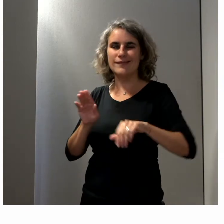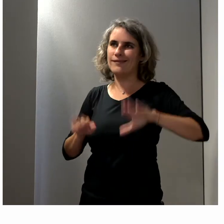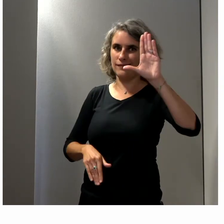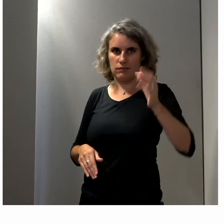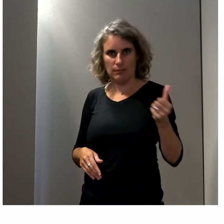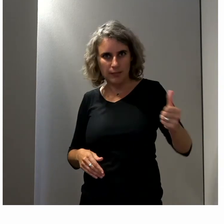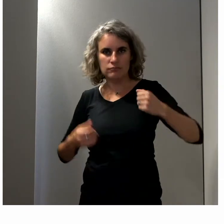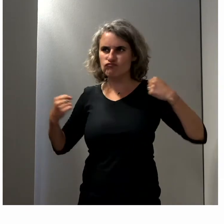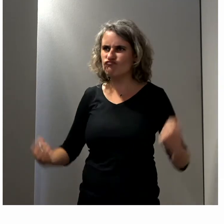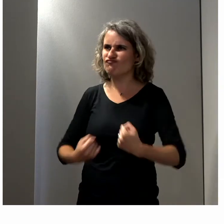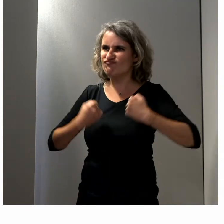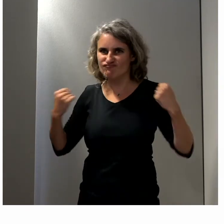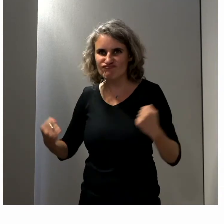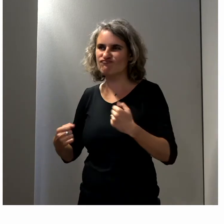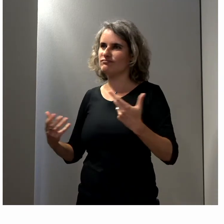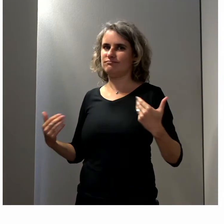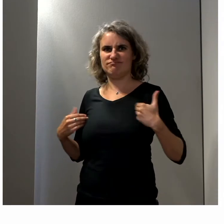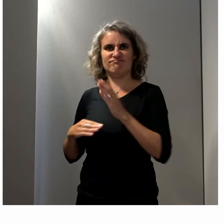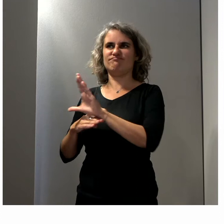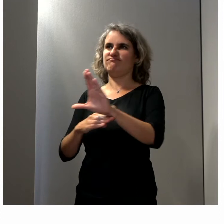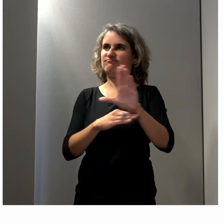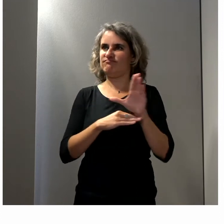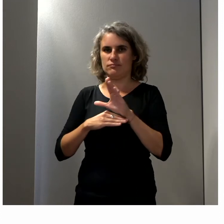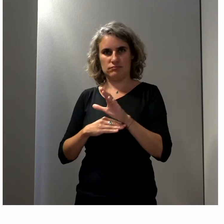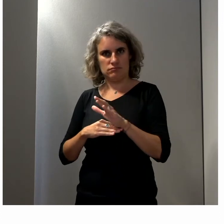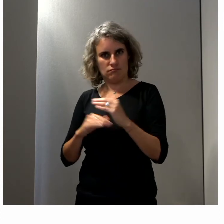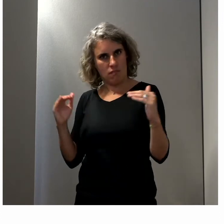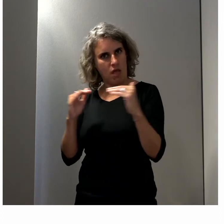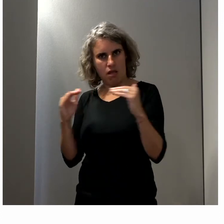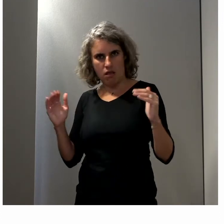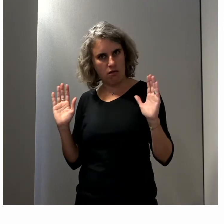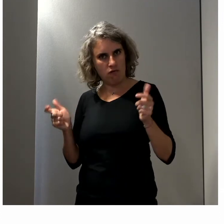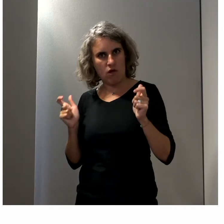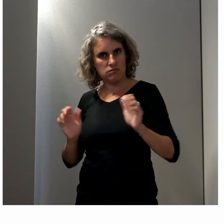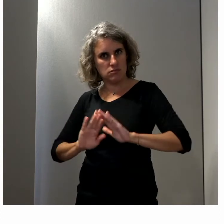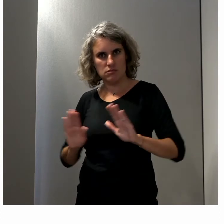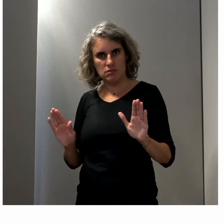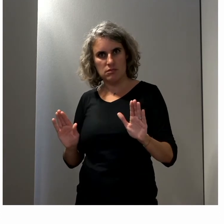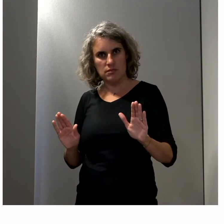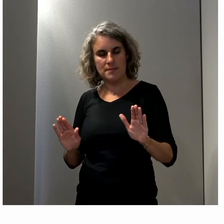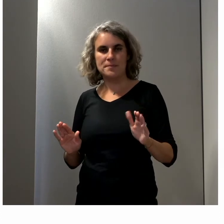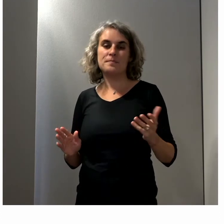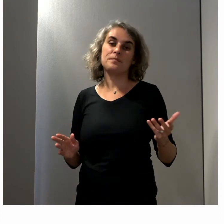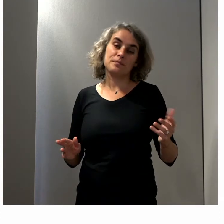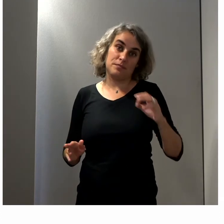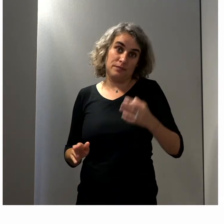mener une campagne électorale avec un principe d'égalité et des chances. Donc, certainement, nous avons à travailler sur ce principe